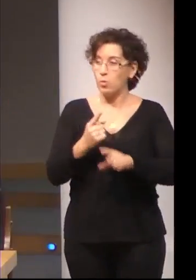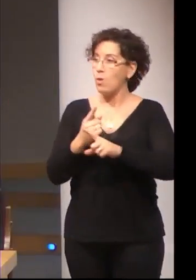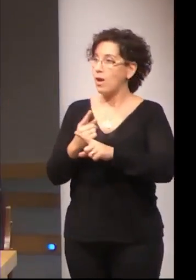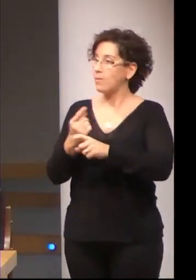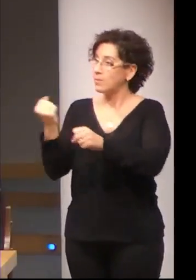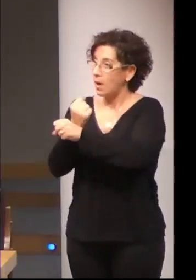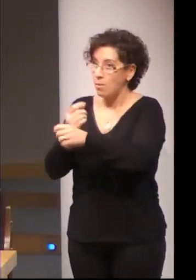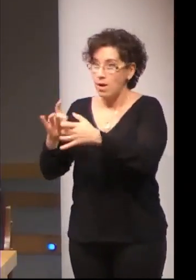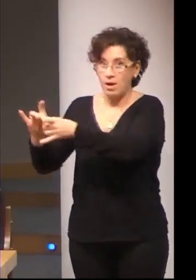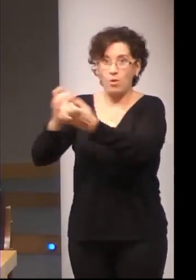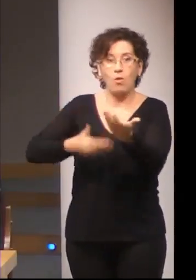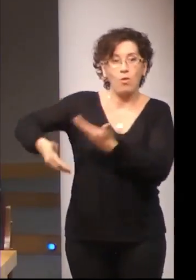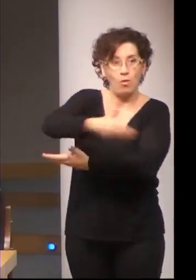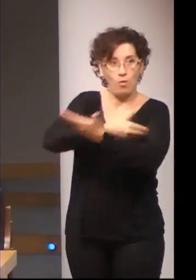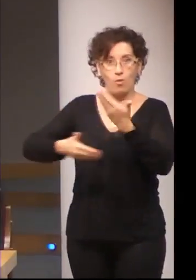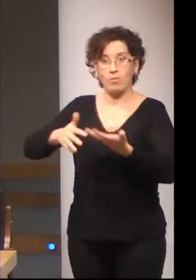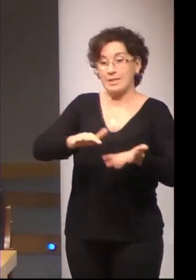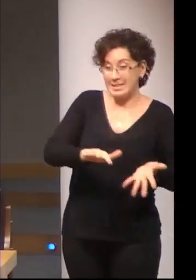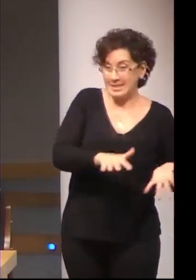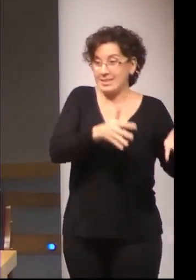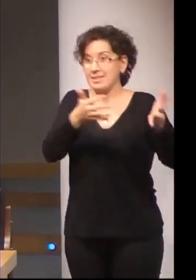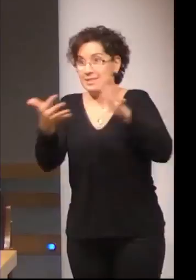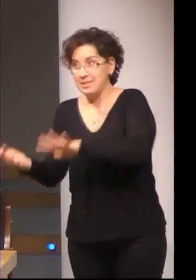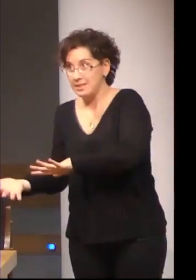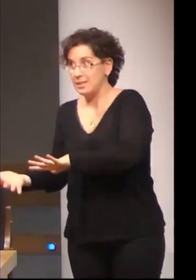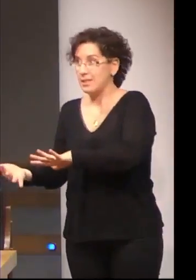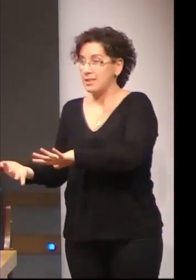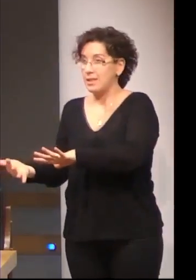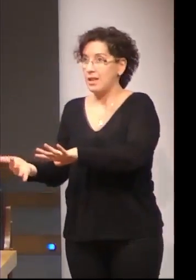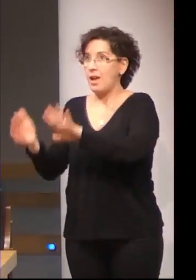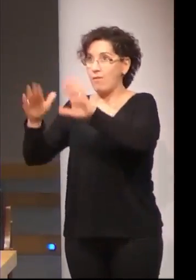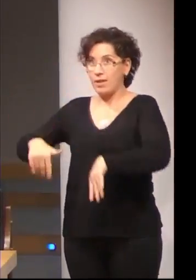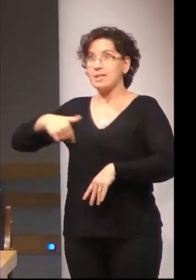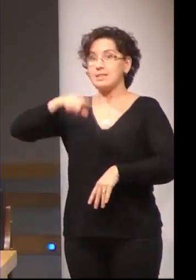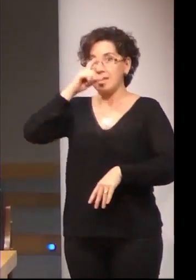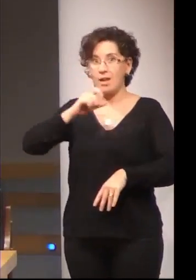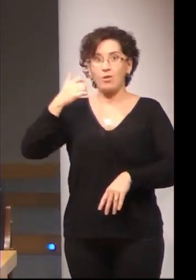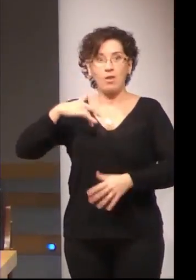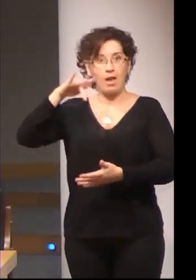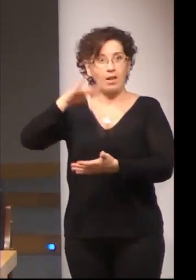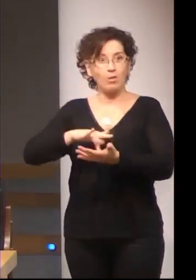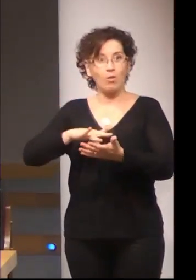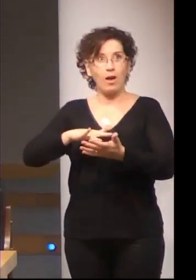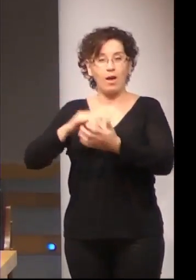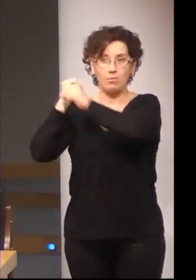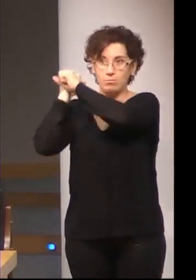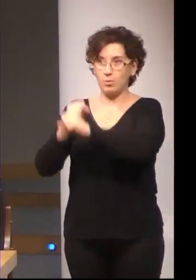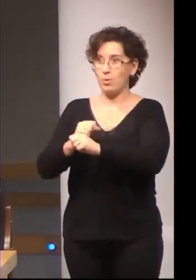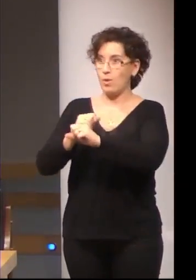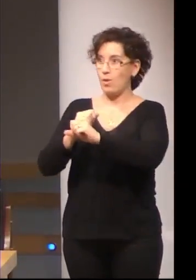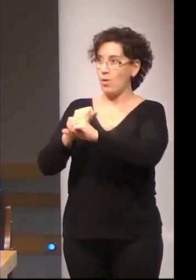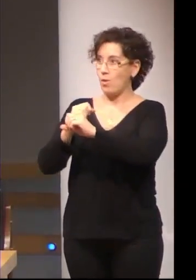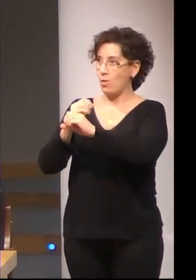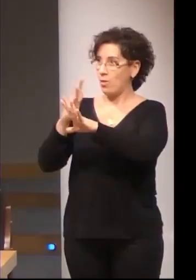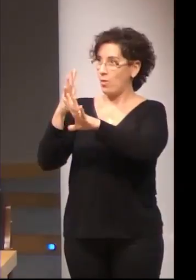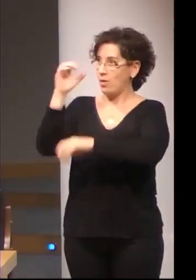voluntades, que se traduzca en algo que este año es el décimo año de la Convención de los